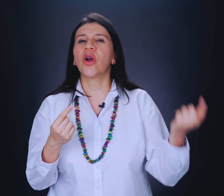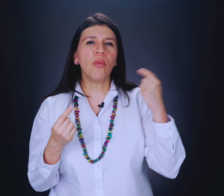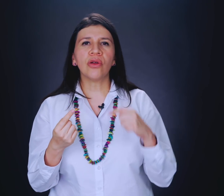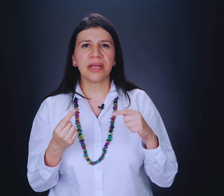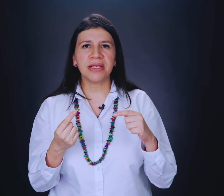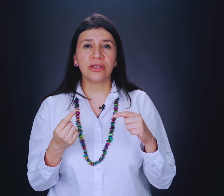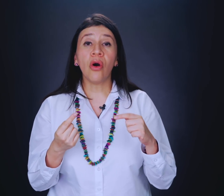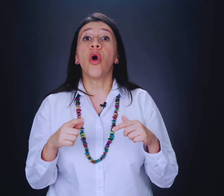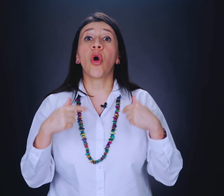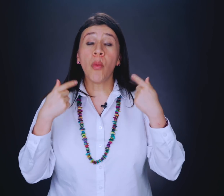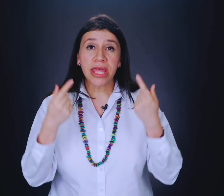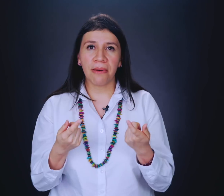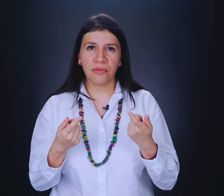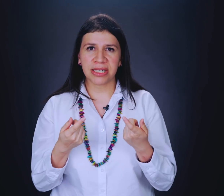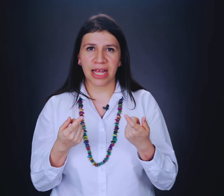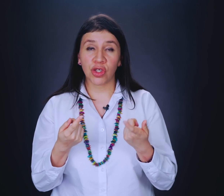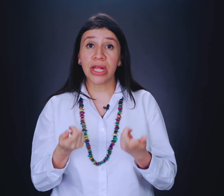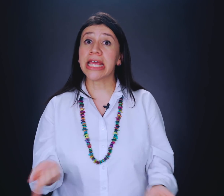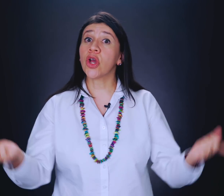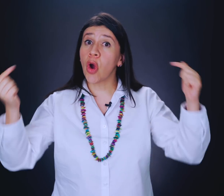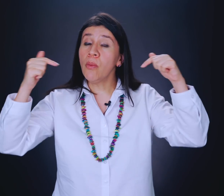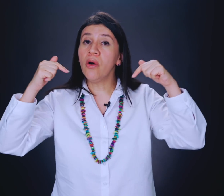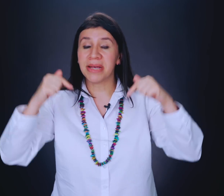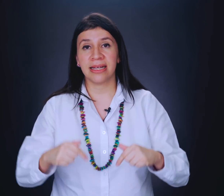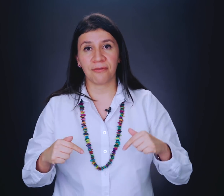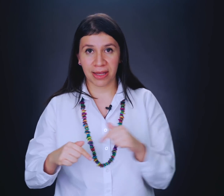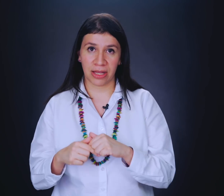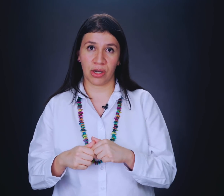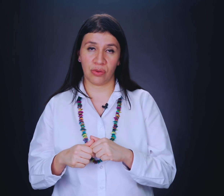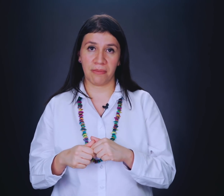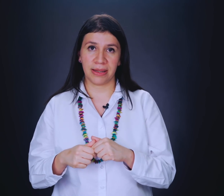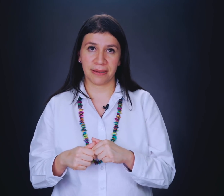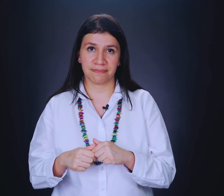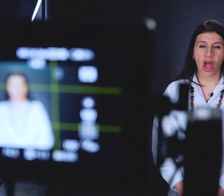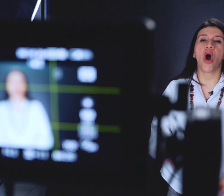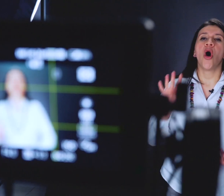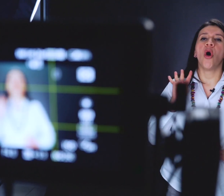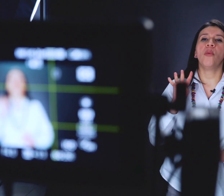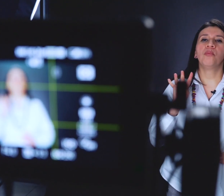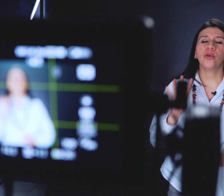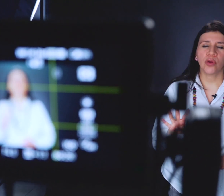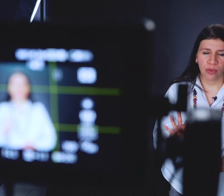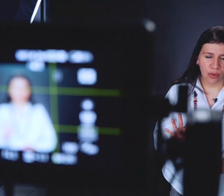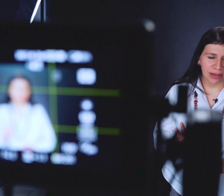cómo los he visto, cómo he llevado mis relaciones y cómo me están afectando actualmente. Punto número cuatro.